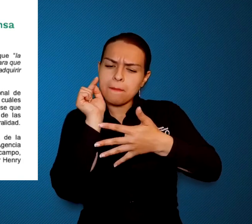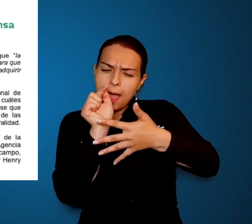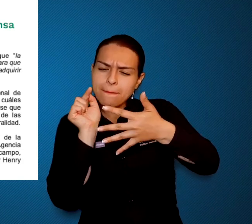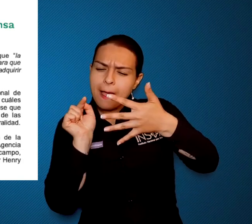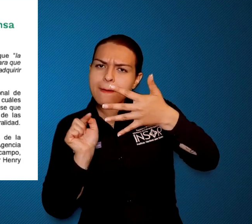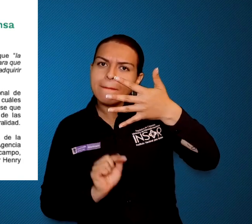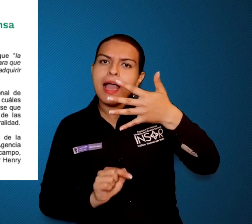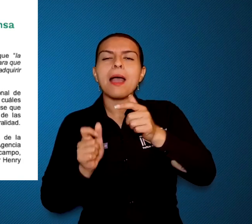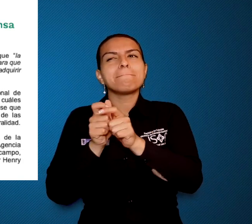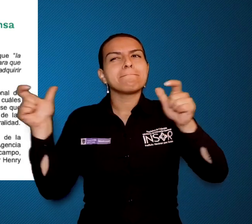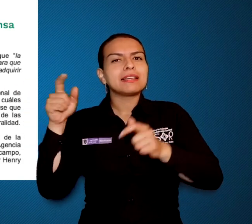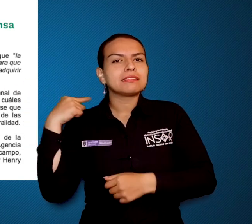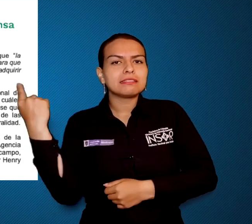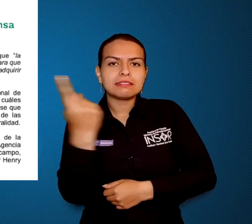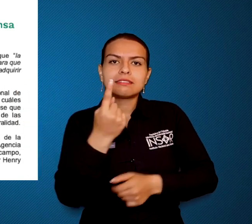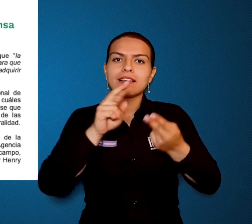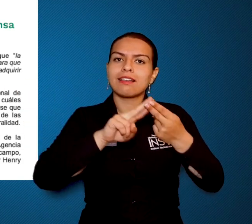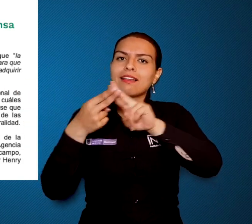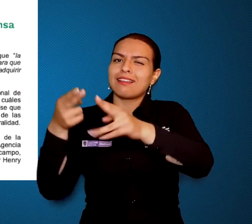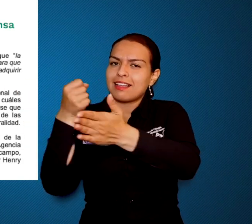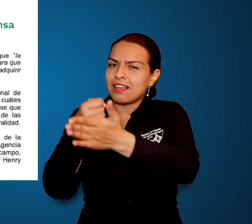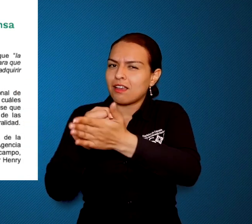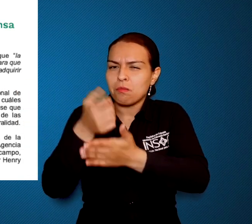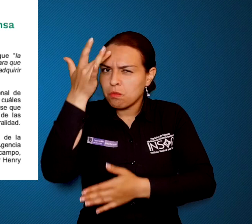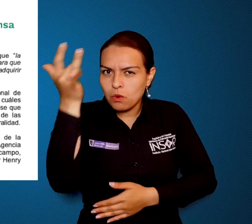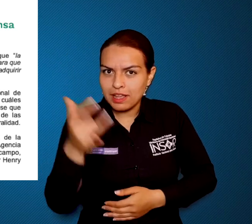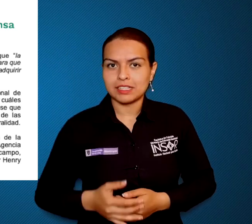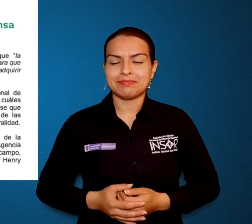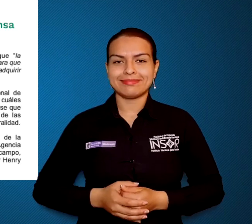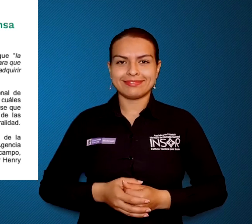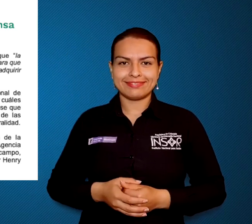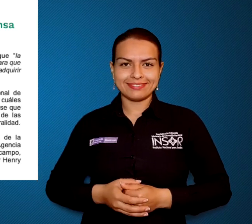que explica los factores que inciden en los índices de siniestralidad.